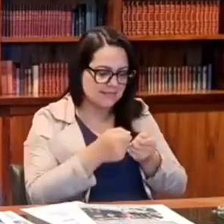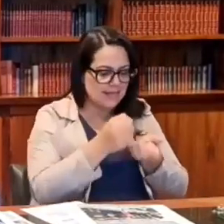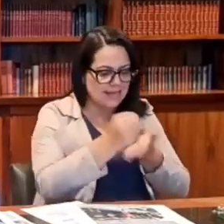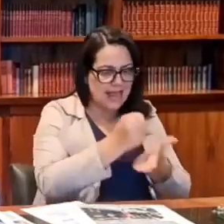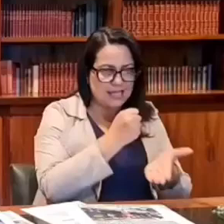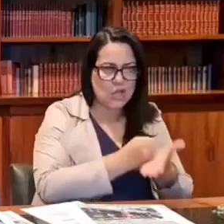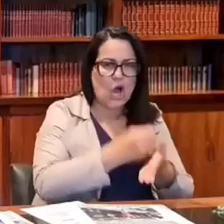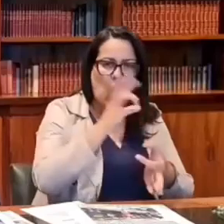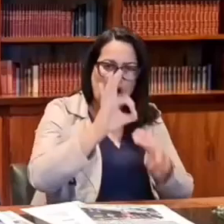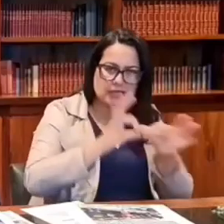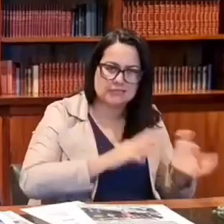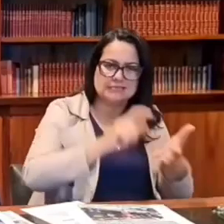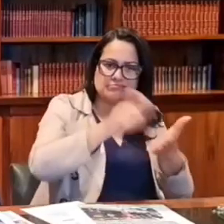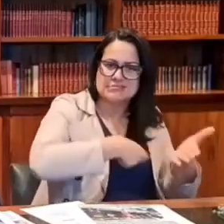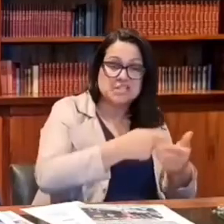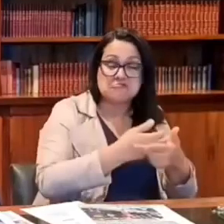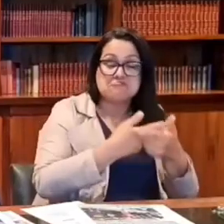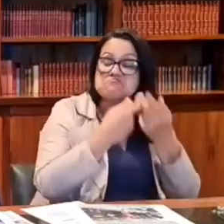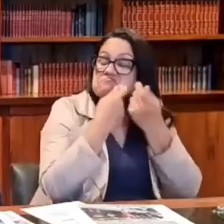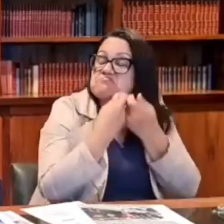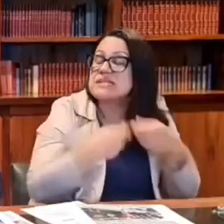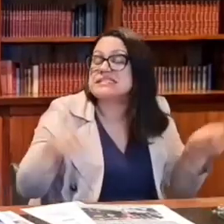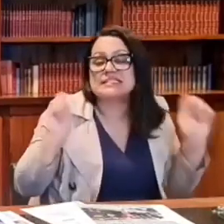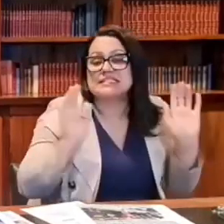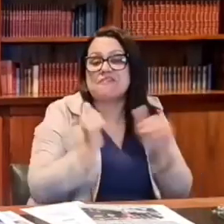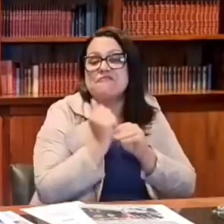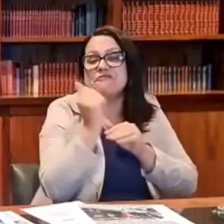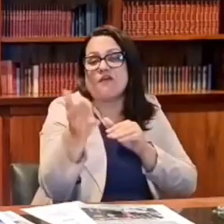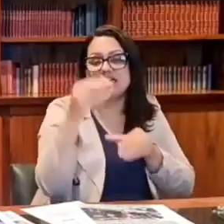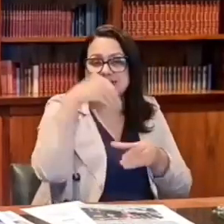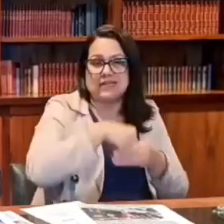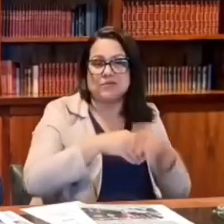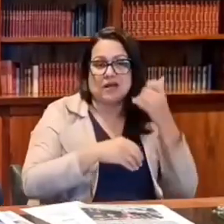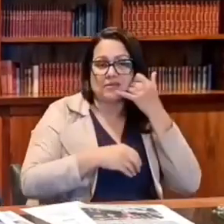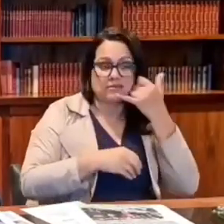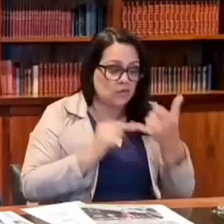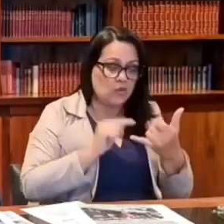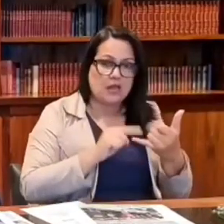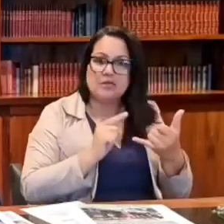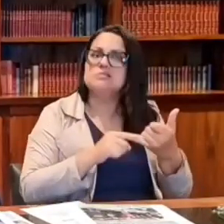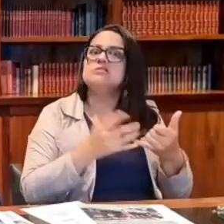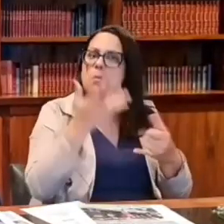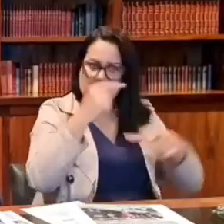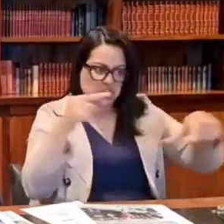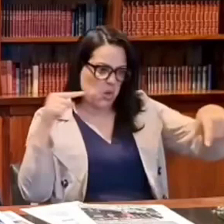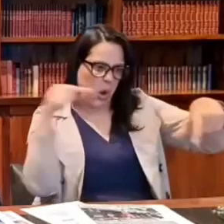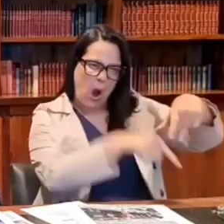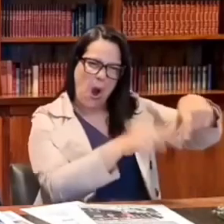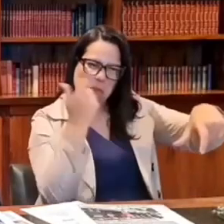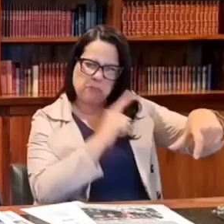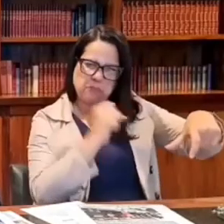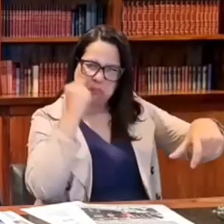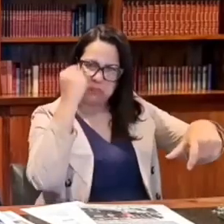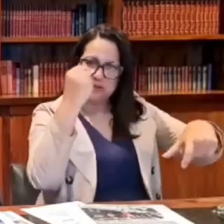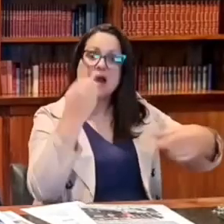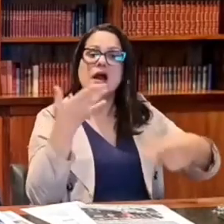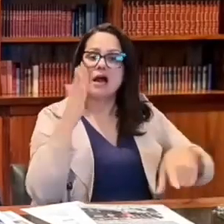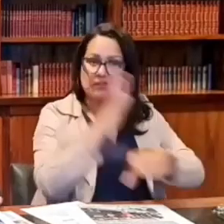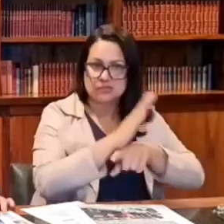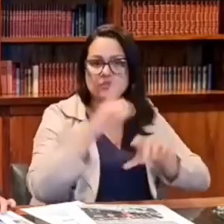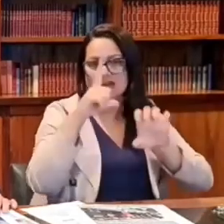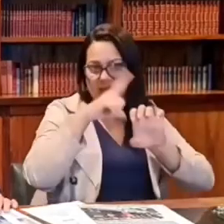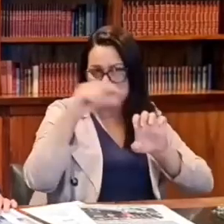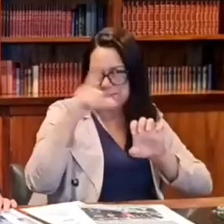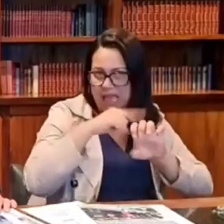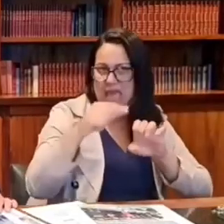registro público sem sair de casa, com telefone celular. Essa medida é um gol de placa, vai ajudar os microempresários a